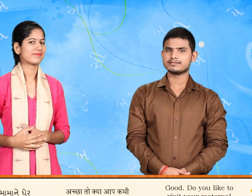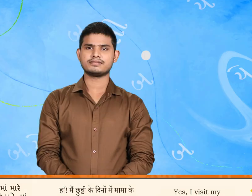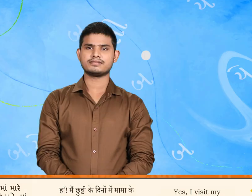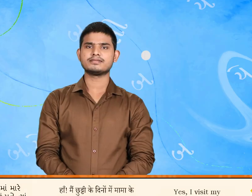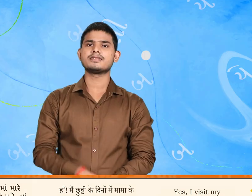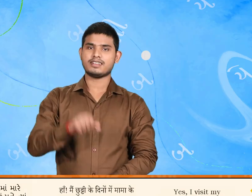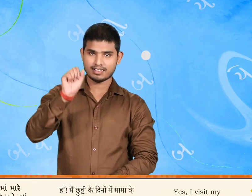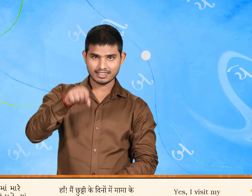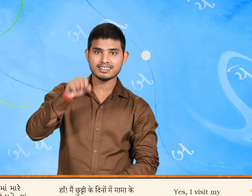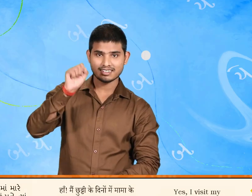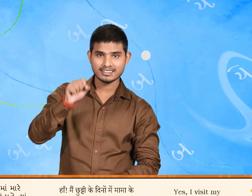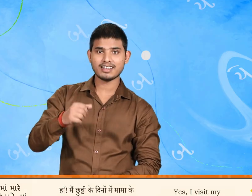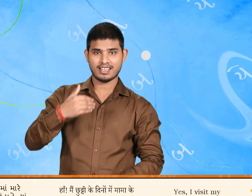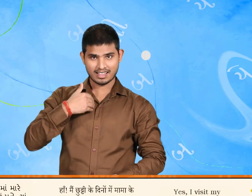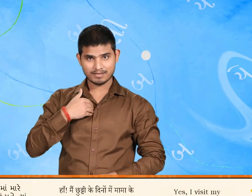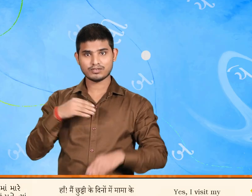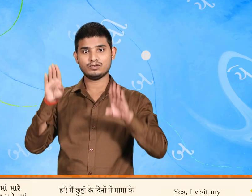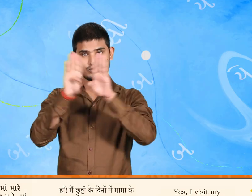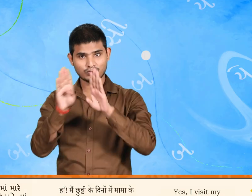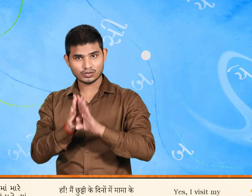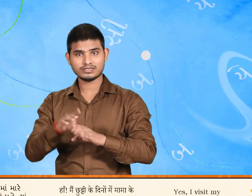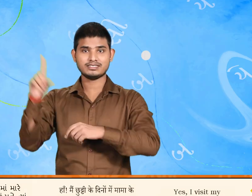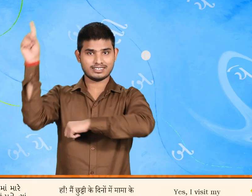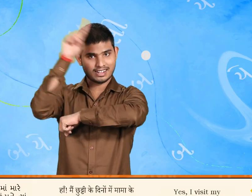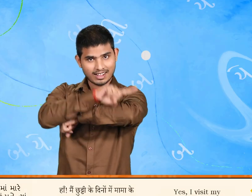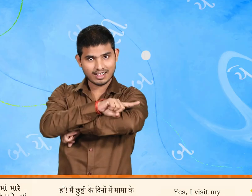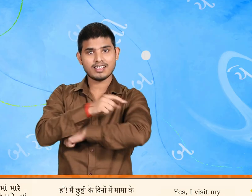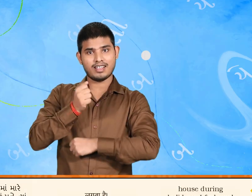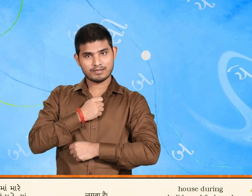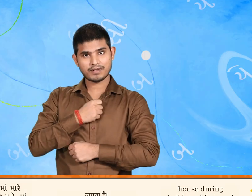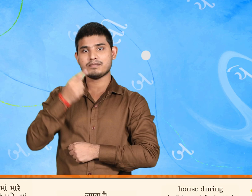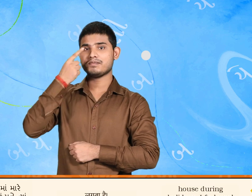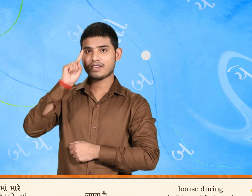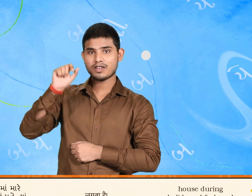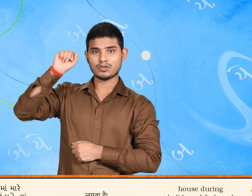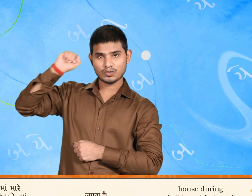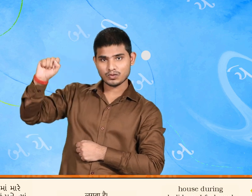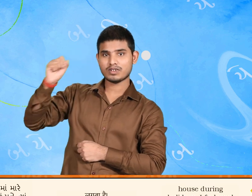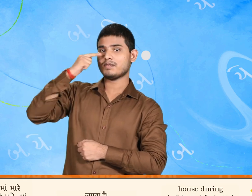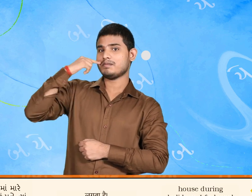હાં હું રજાવમાં મારે મસાડ જાં છું મને ત્યા મજા પડે છે